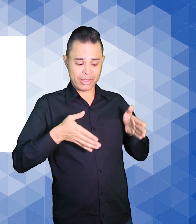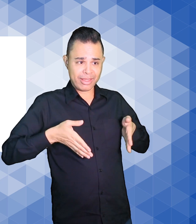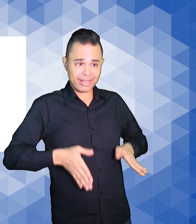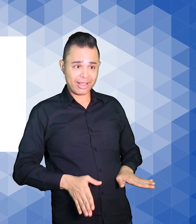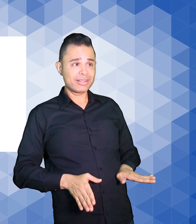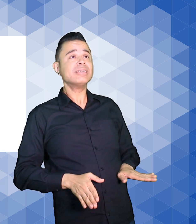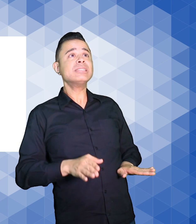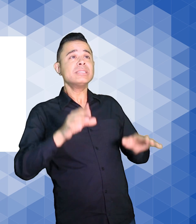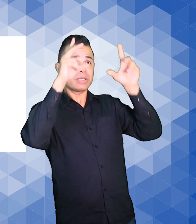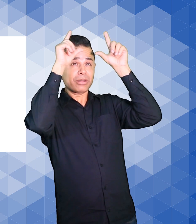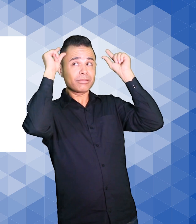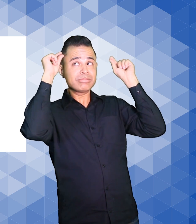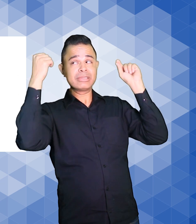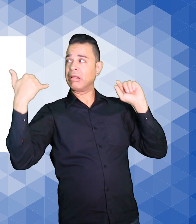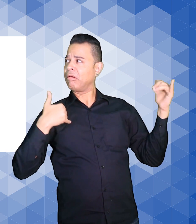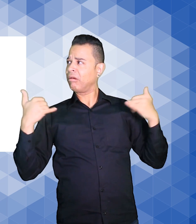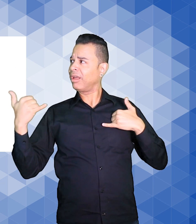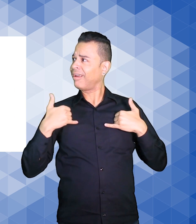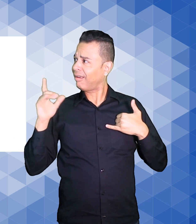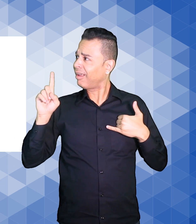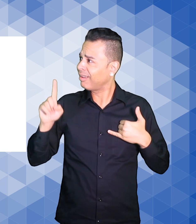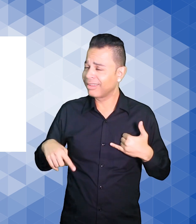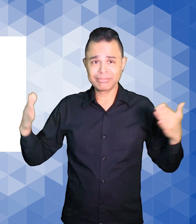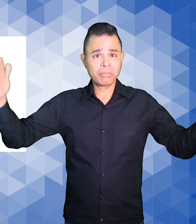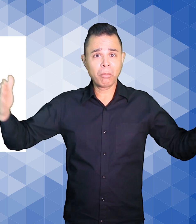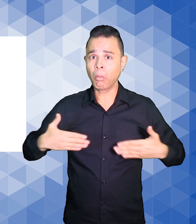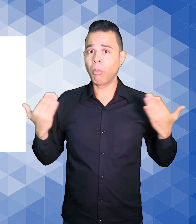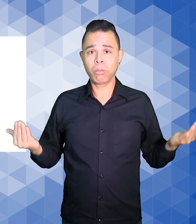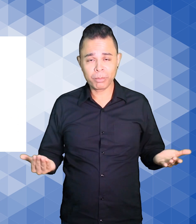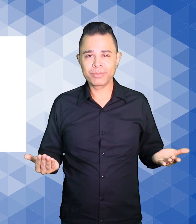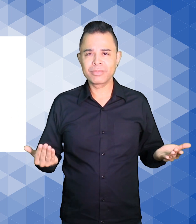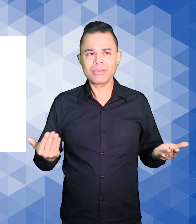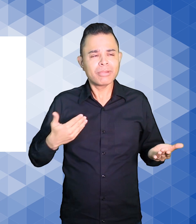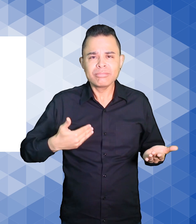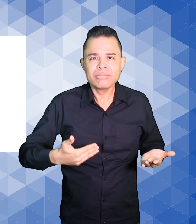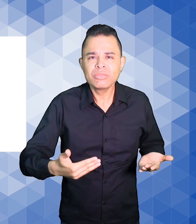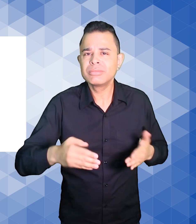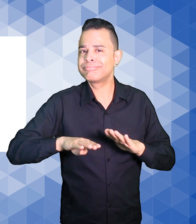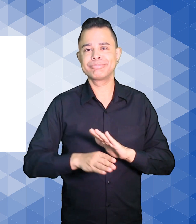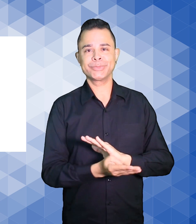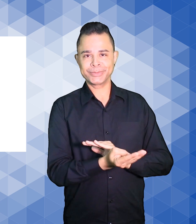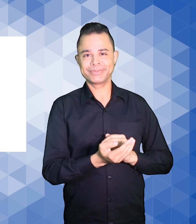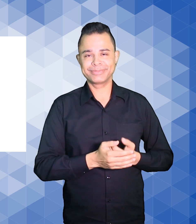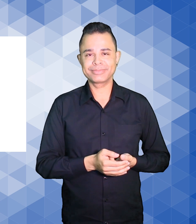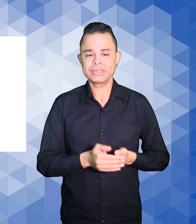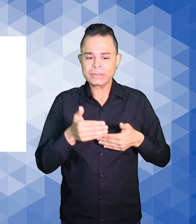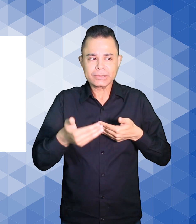Tomamos um susto. Foi uma surpresa. Mas passou logo. Fomos nos organizando para a